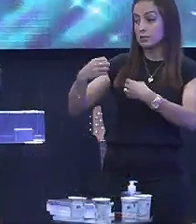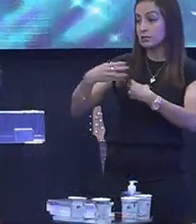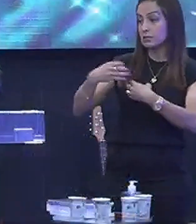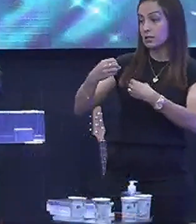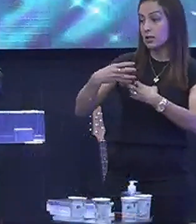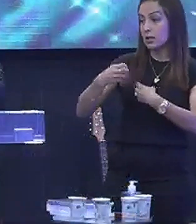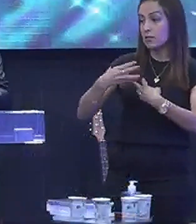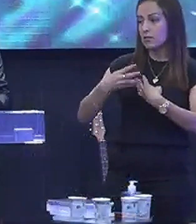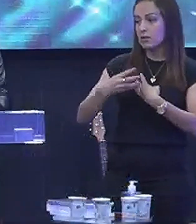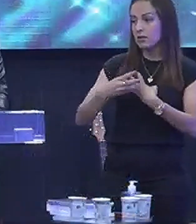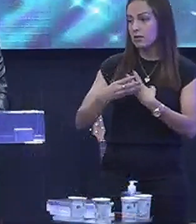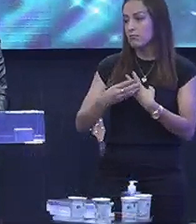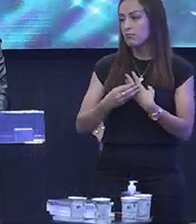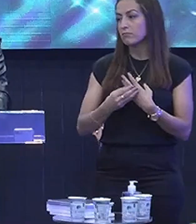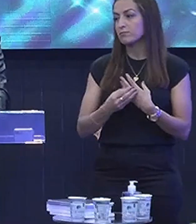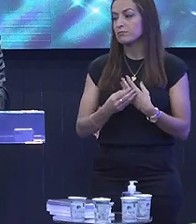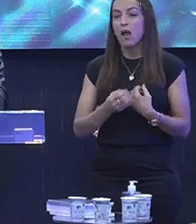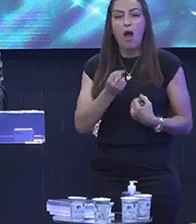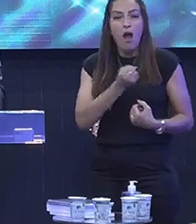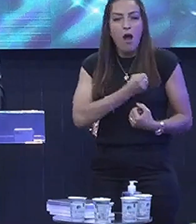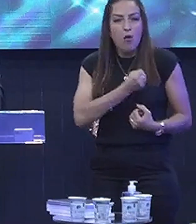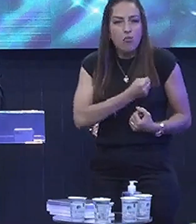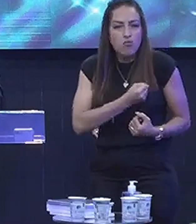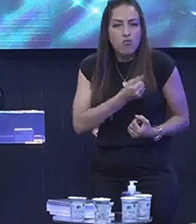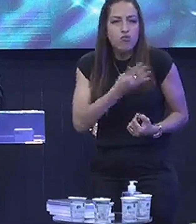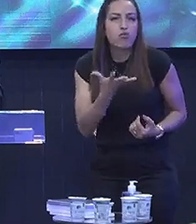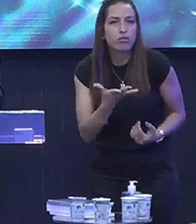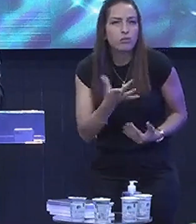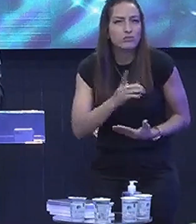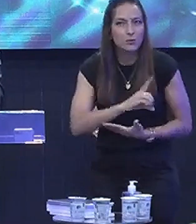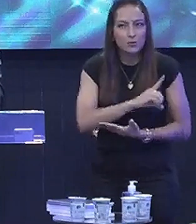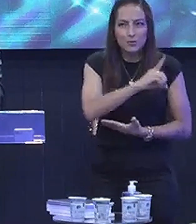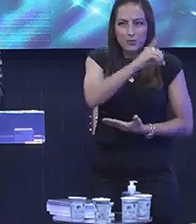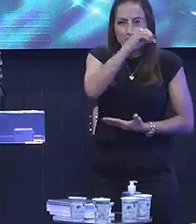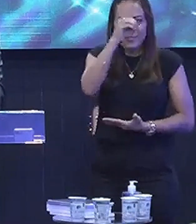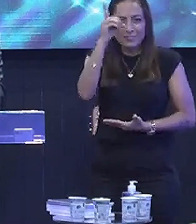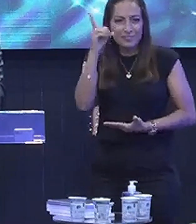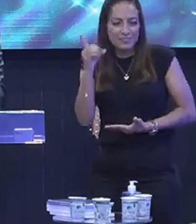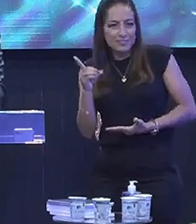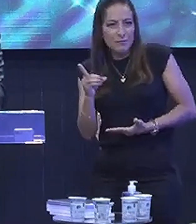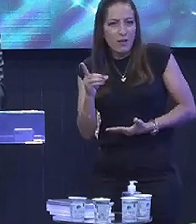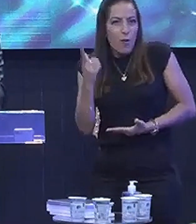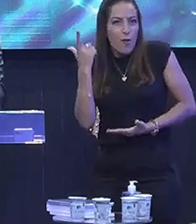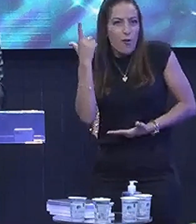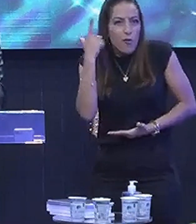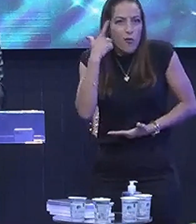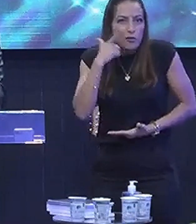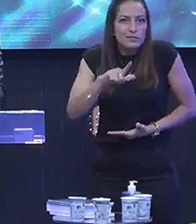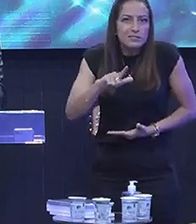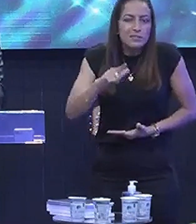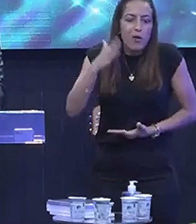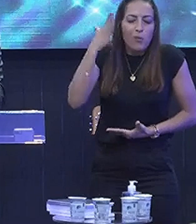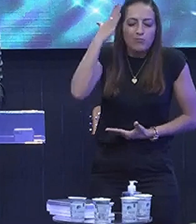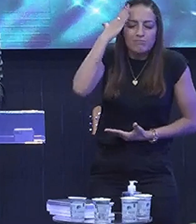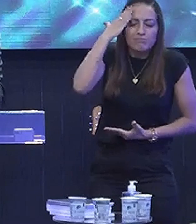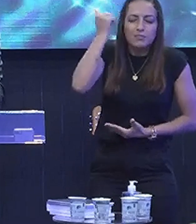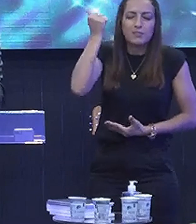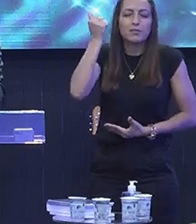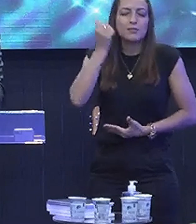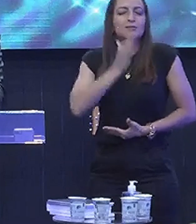A contar os meus dias Para que eu alcance Sábio coração